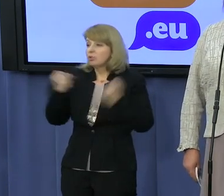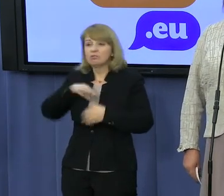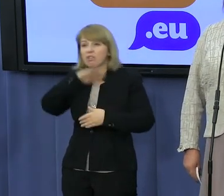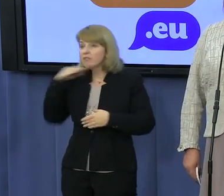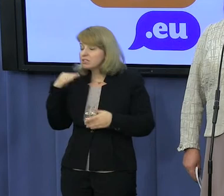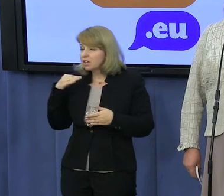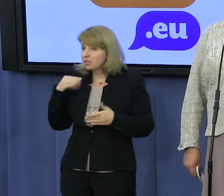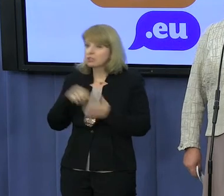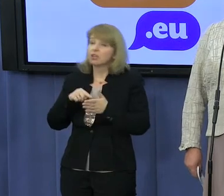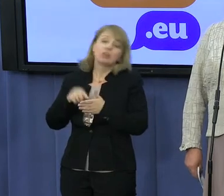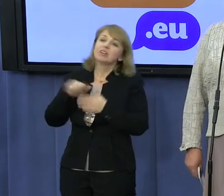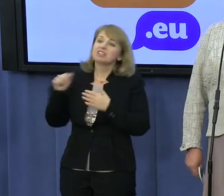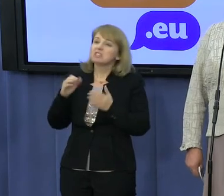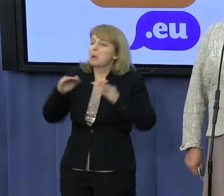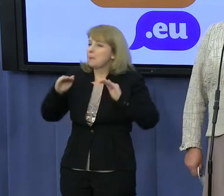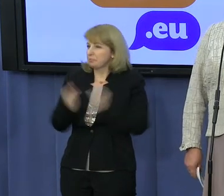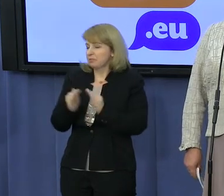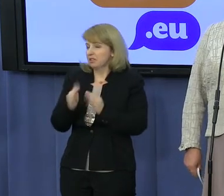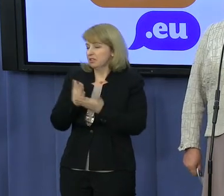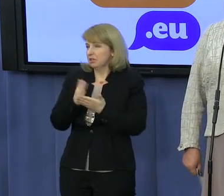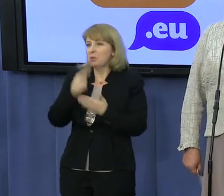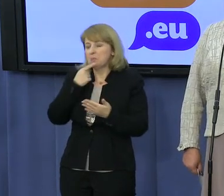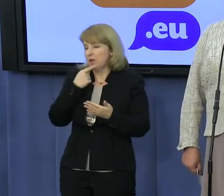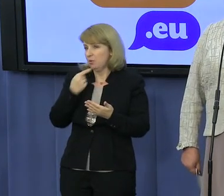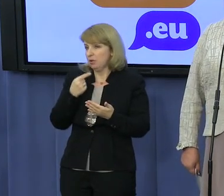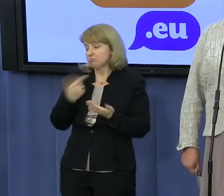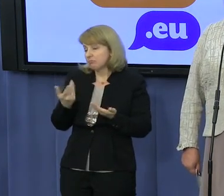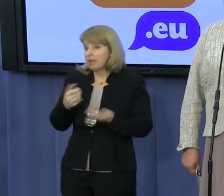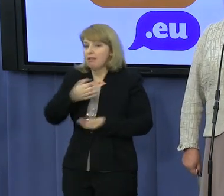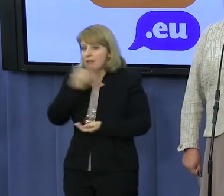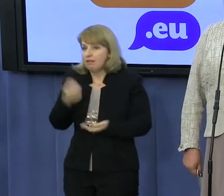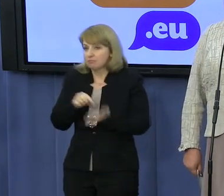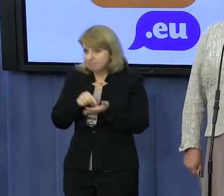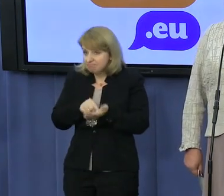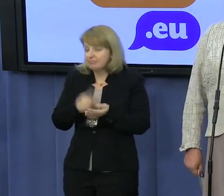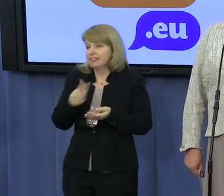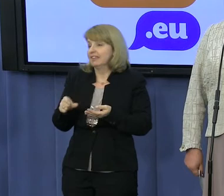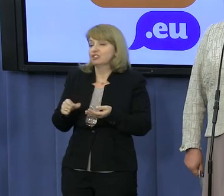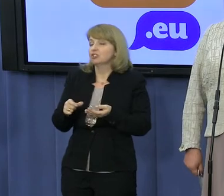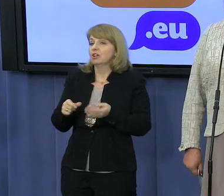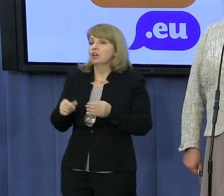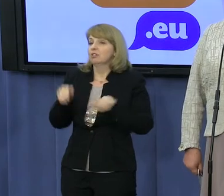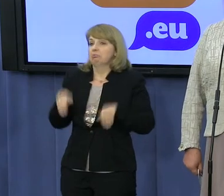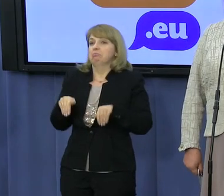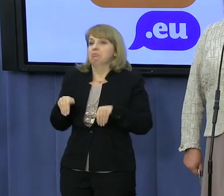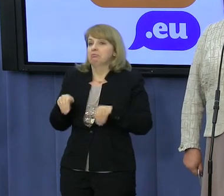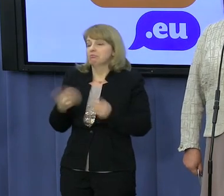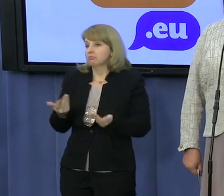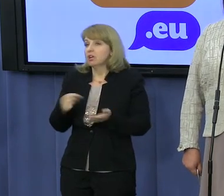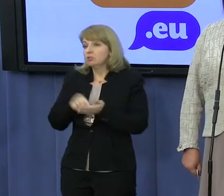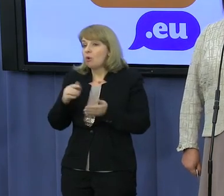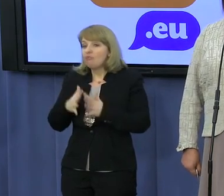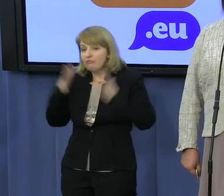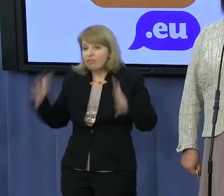niewystarczające, mają charakter symboliczny, to oczywiście lepiej to niż nic. Zawsze to minimalnie zwiększa takie pole politycznych różnych